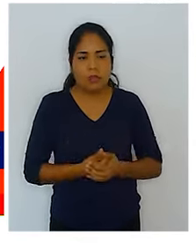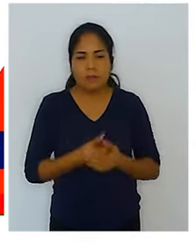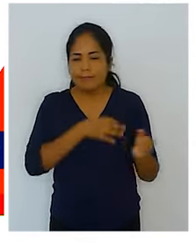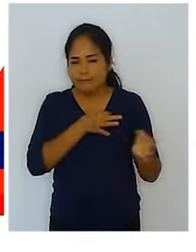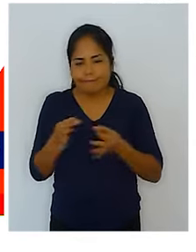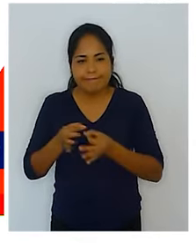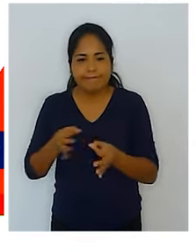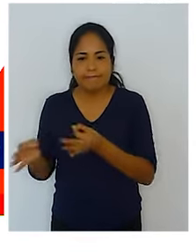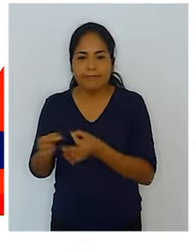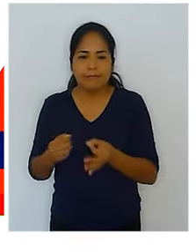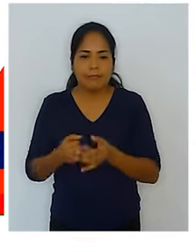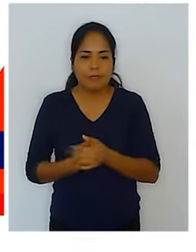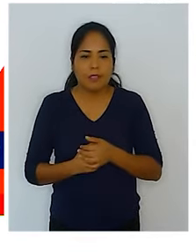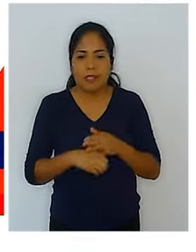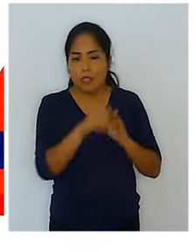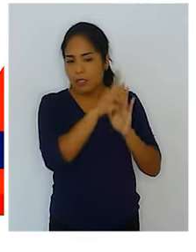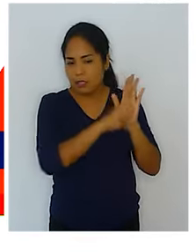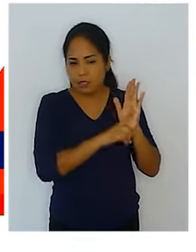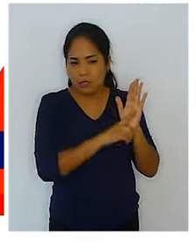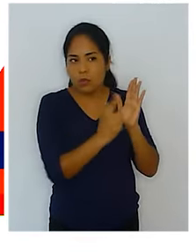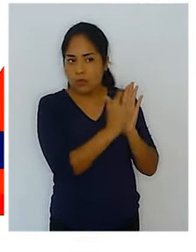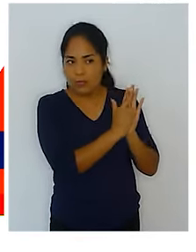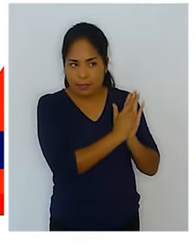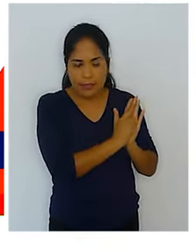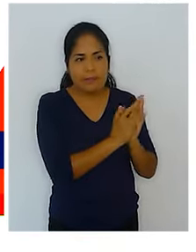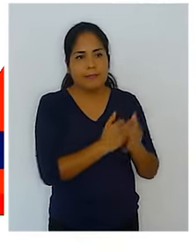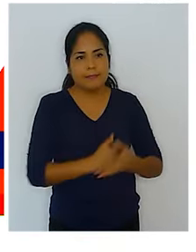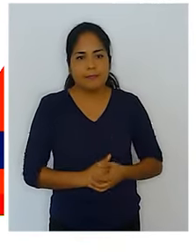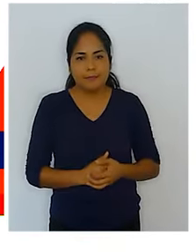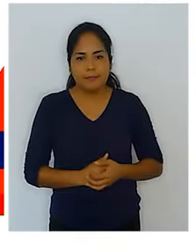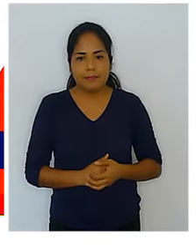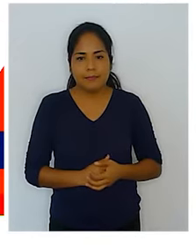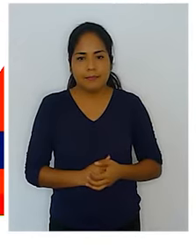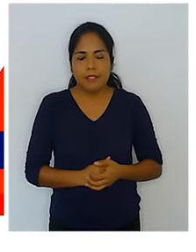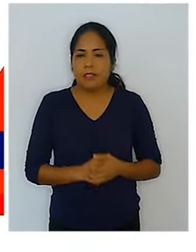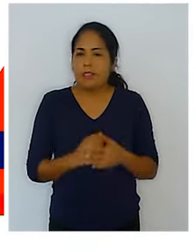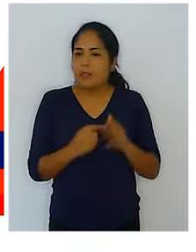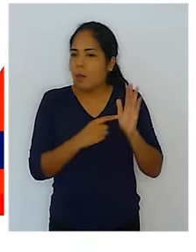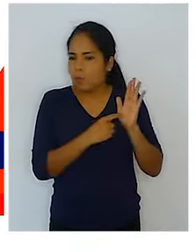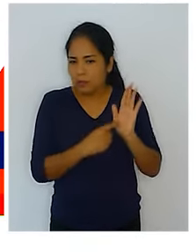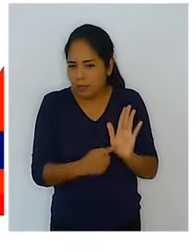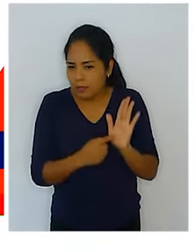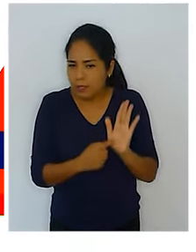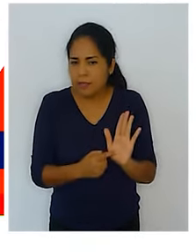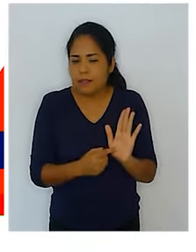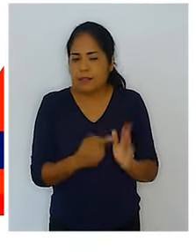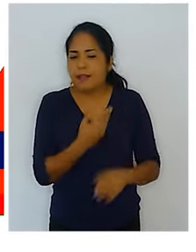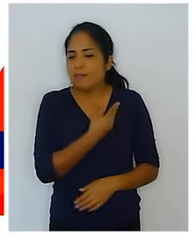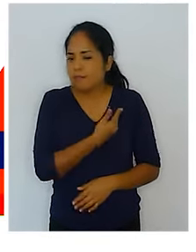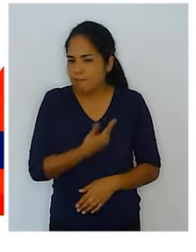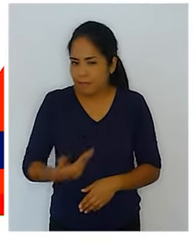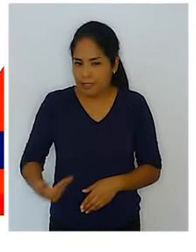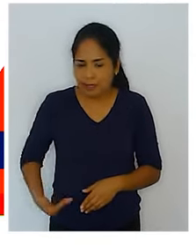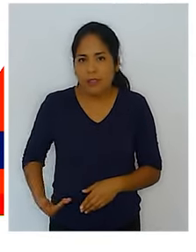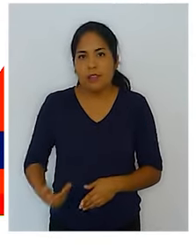señalar que este decreto legislativo es en realidad una clara manifestación